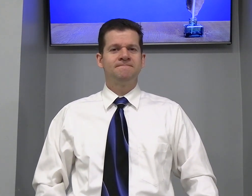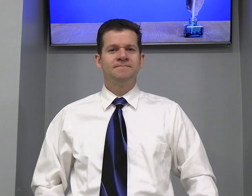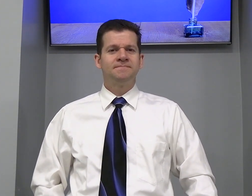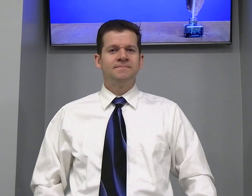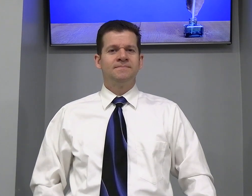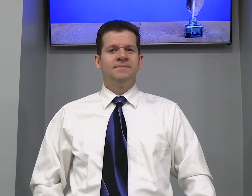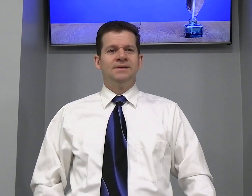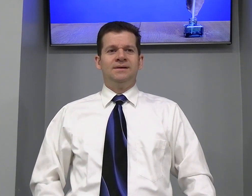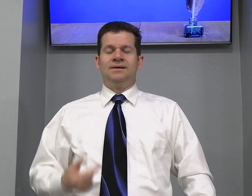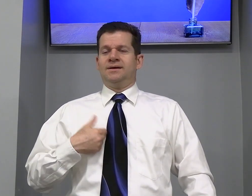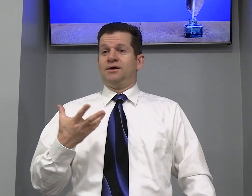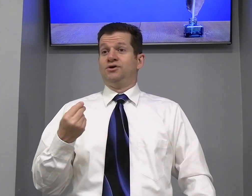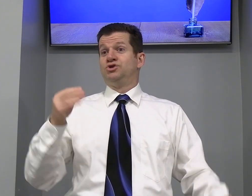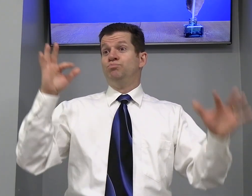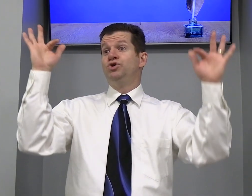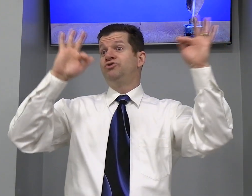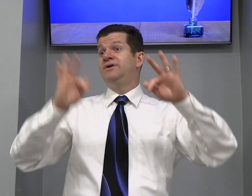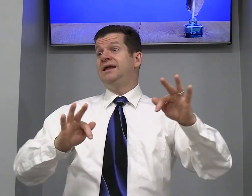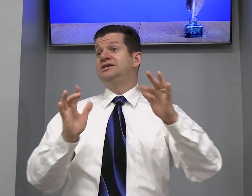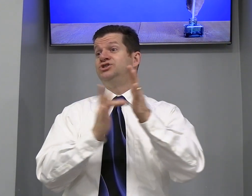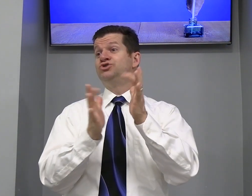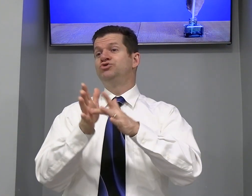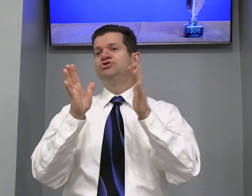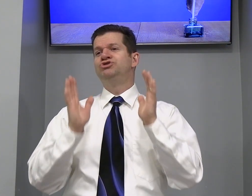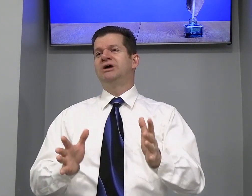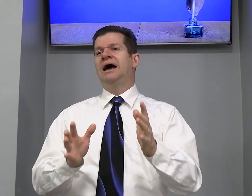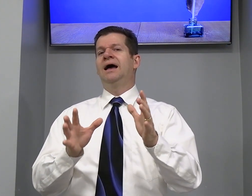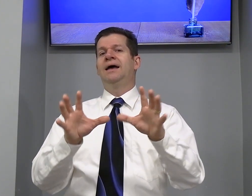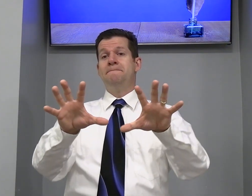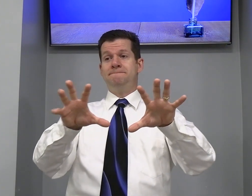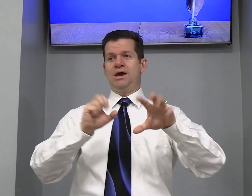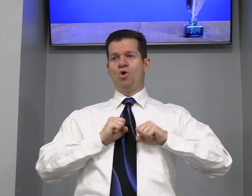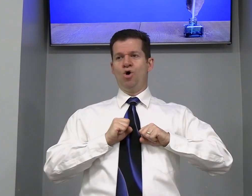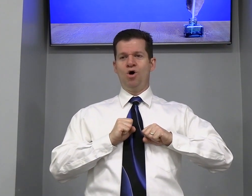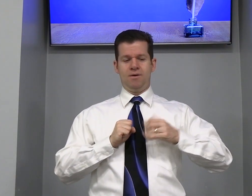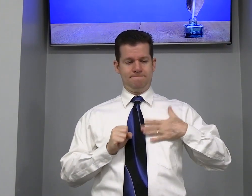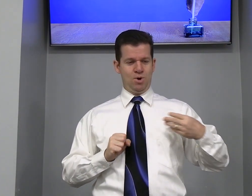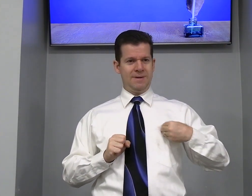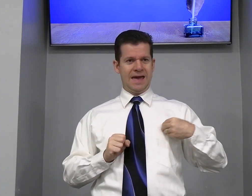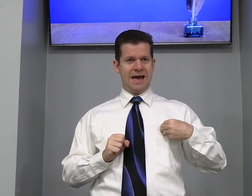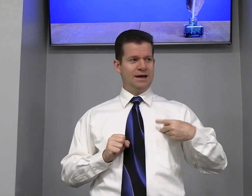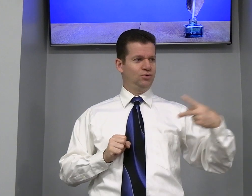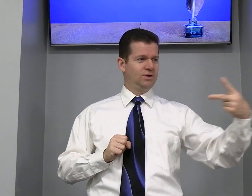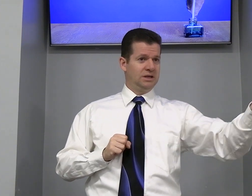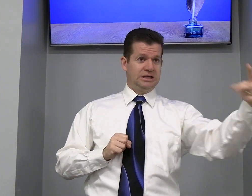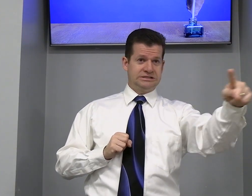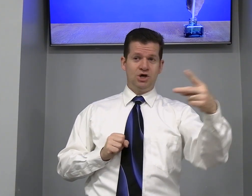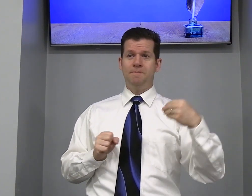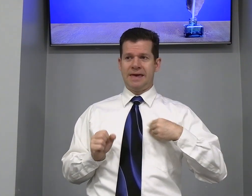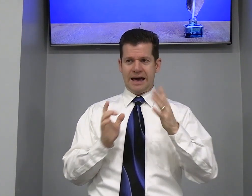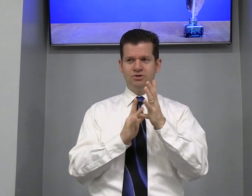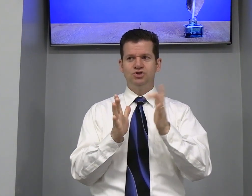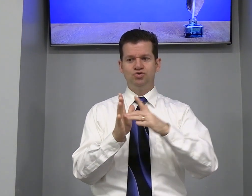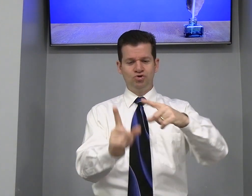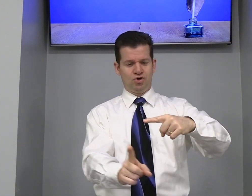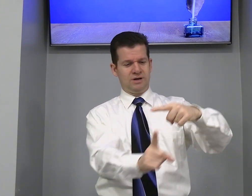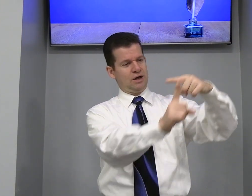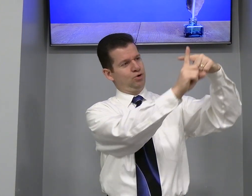Amém Estou muito feliz Jesus já Pegou Meu pecado Seu pecado Jesus Olha na